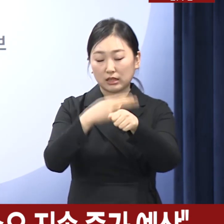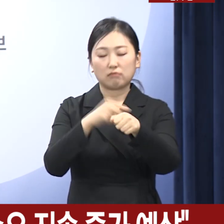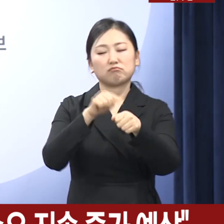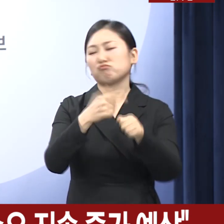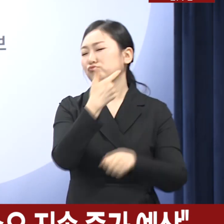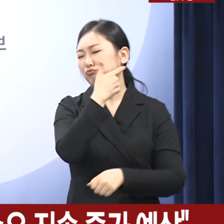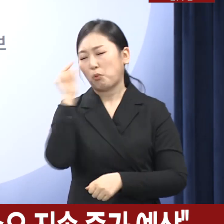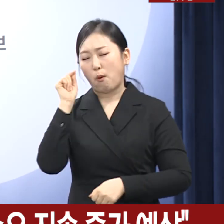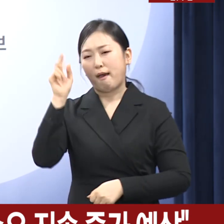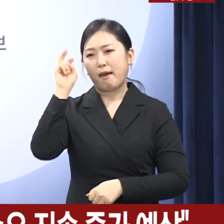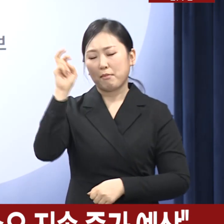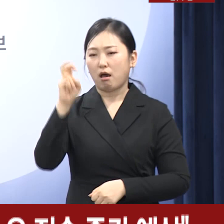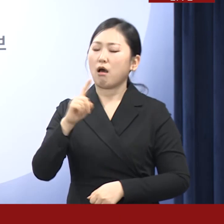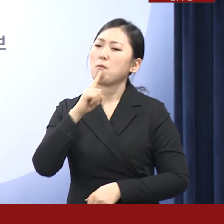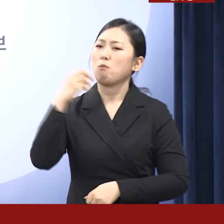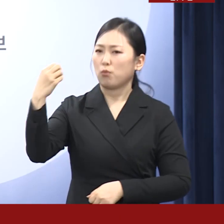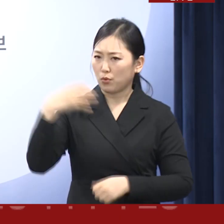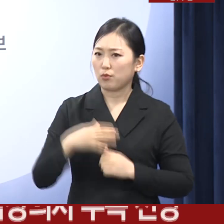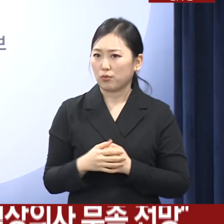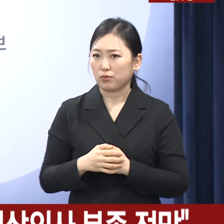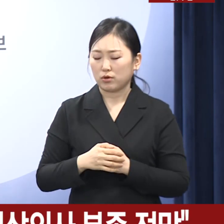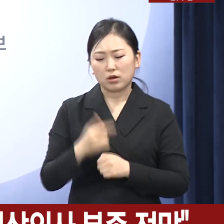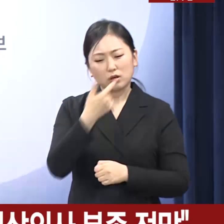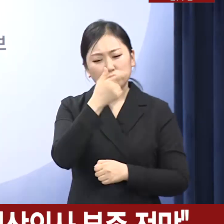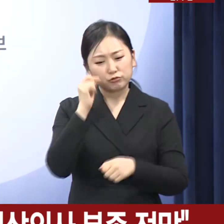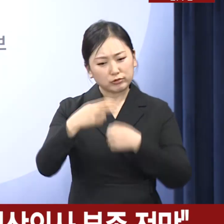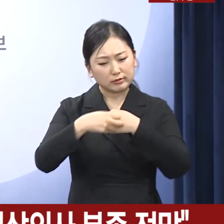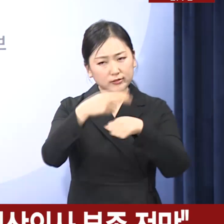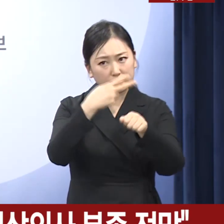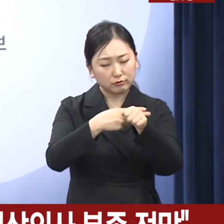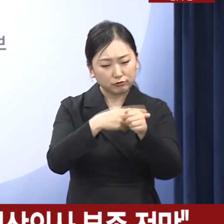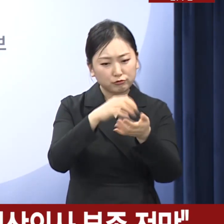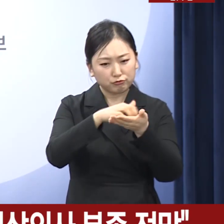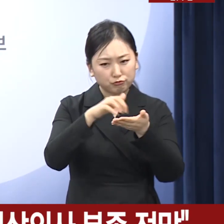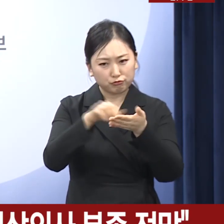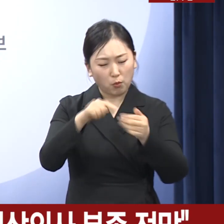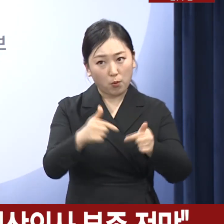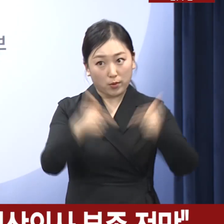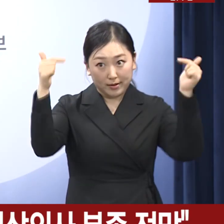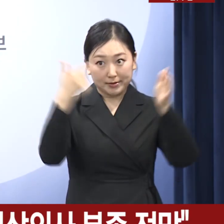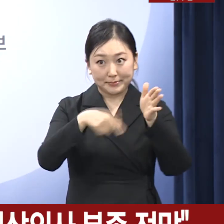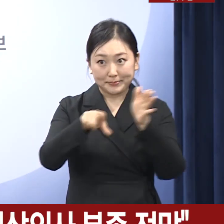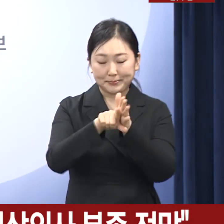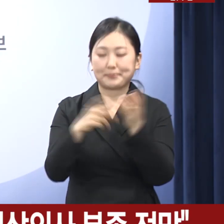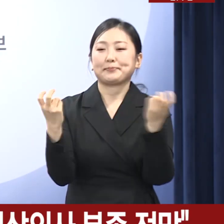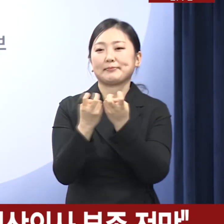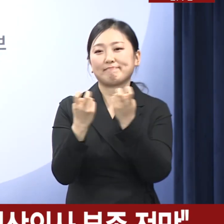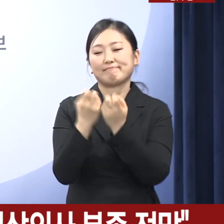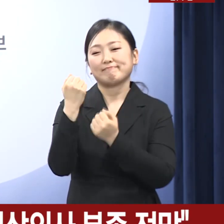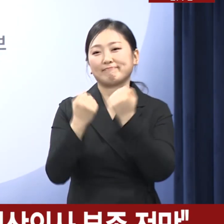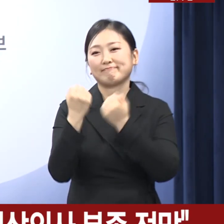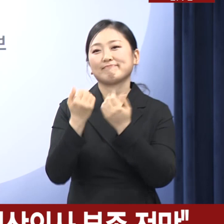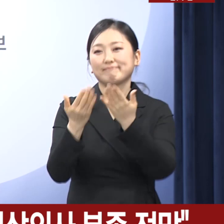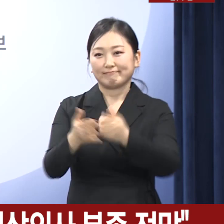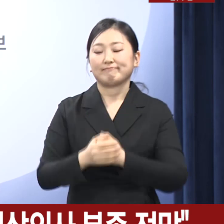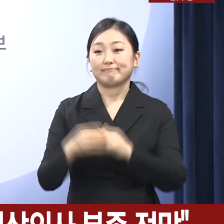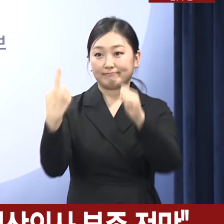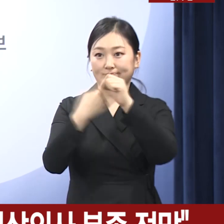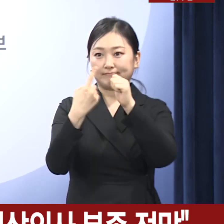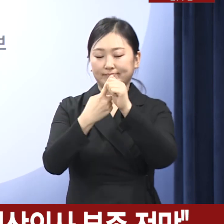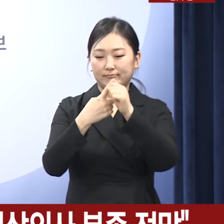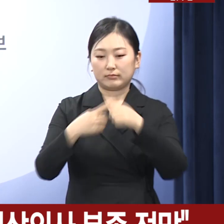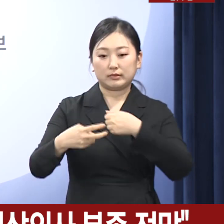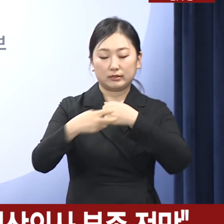부족한 의사 수를 확보하기 위한 의사 인력 확대 방안을 말씀드리겠습니다. 첫째,